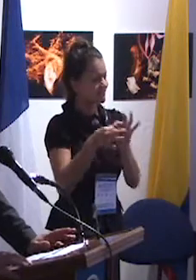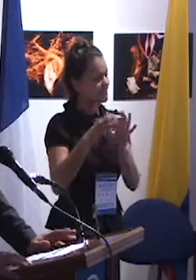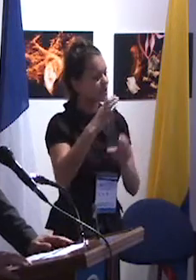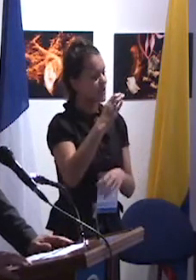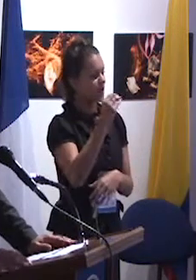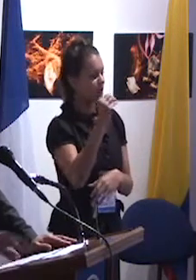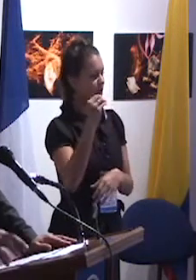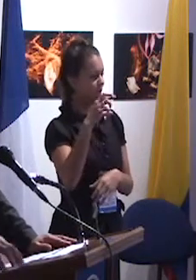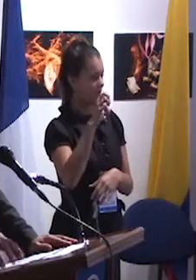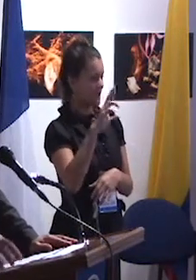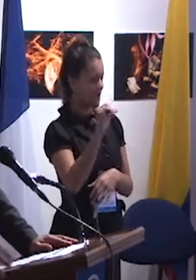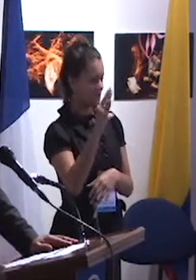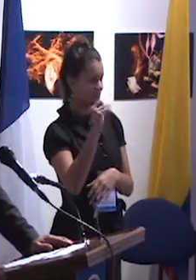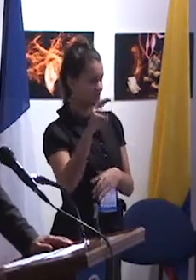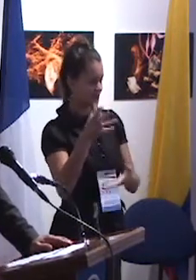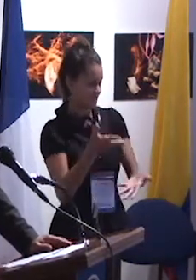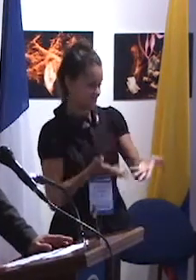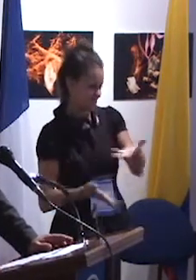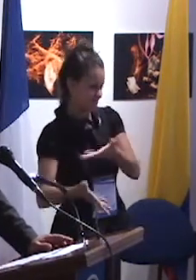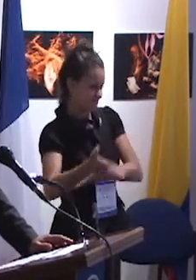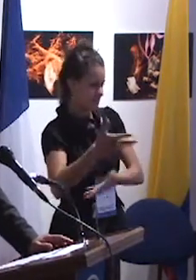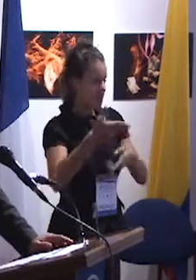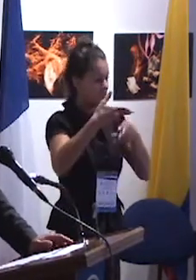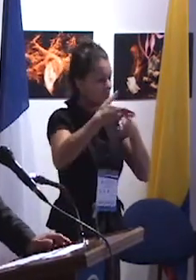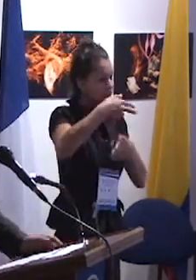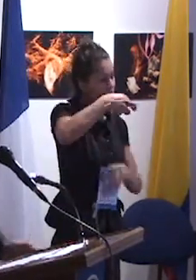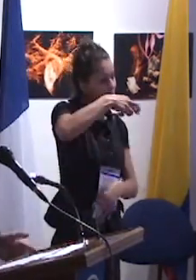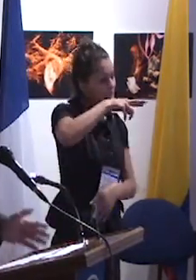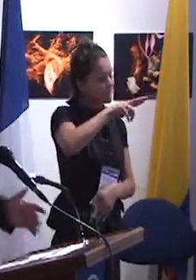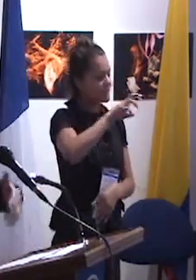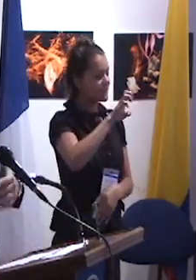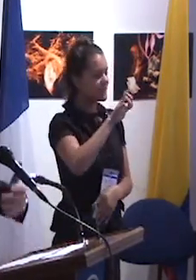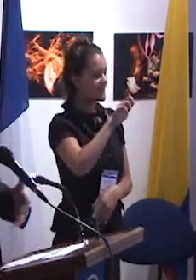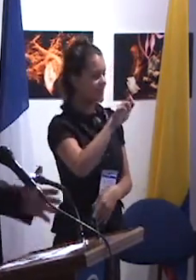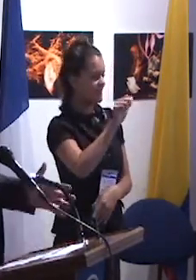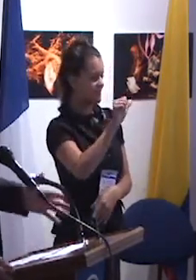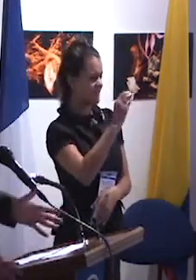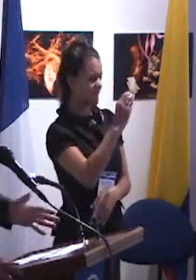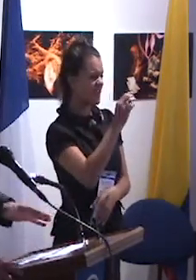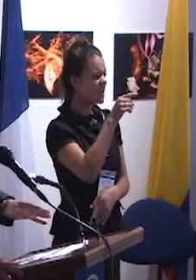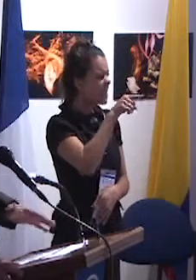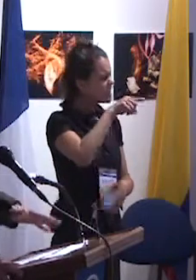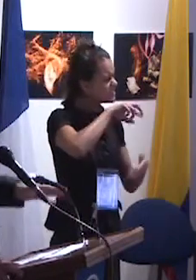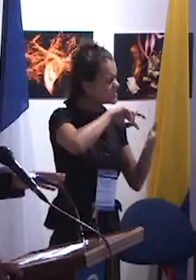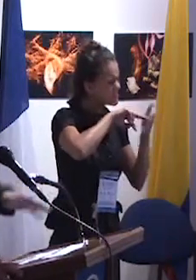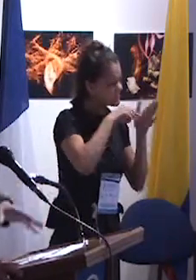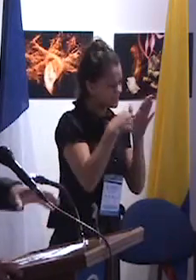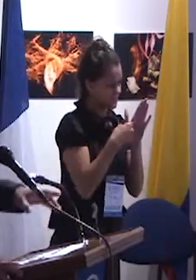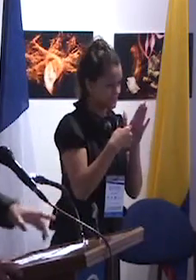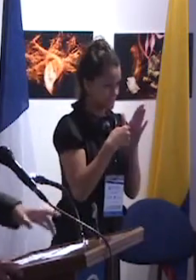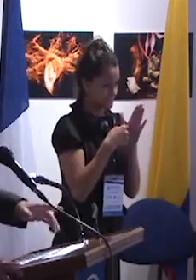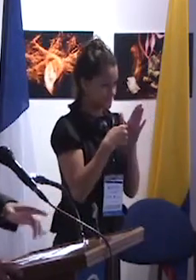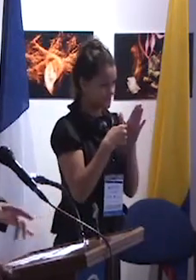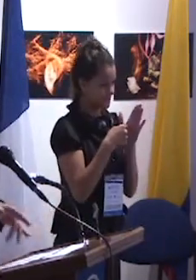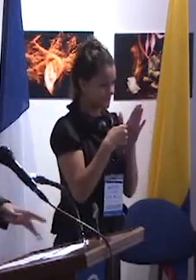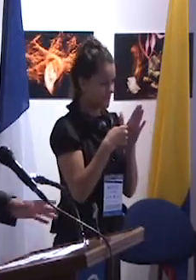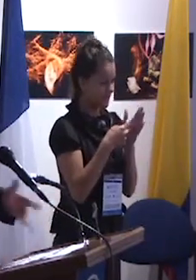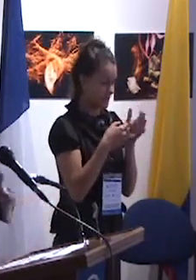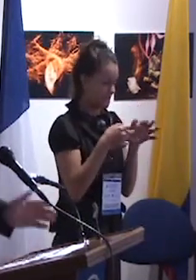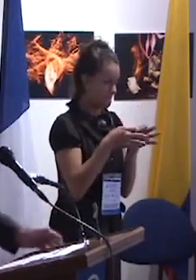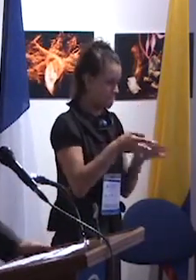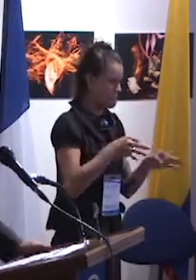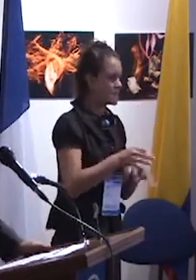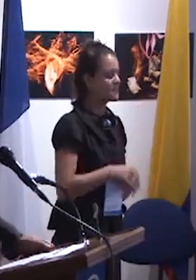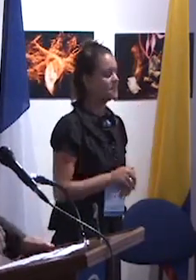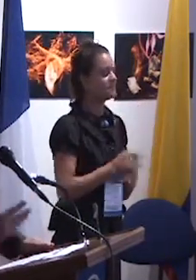de cooperación que se llama PREFARC. ¿Qué significa? Significa que este programa permite intercambios